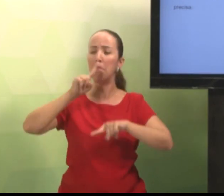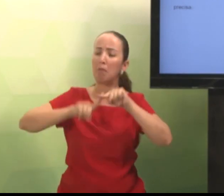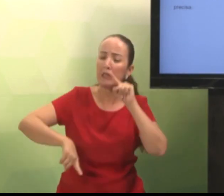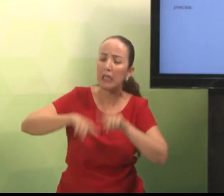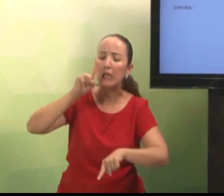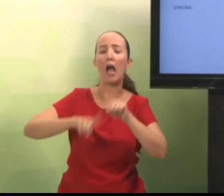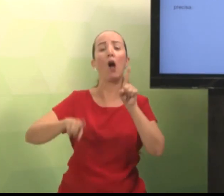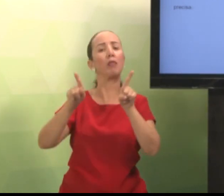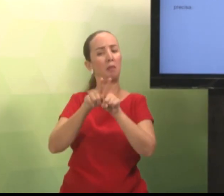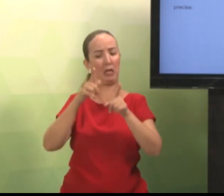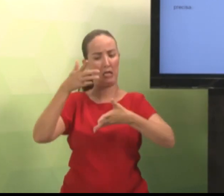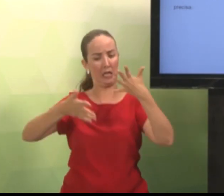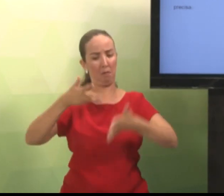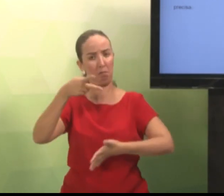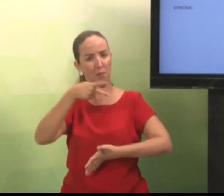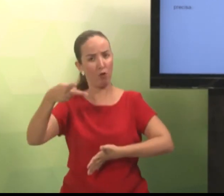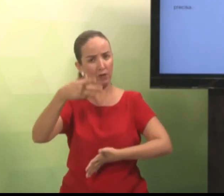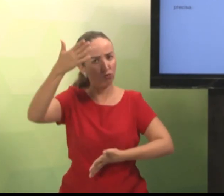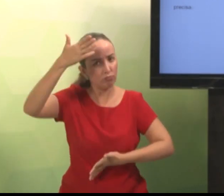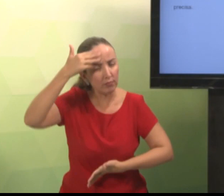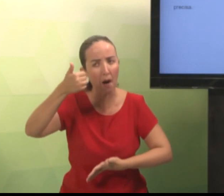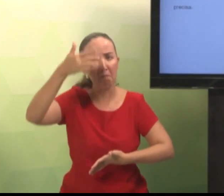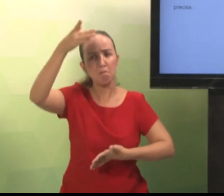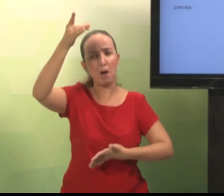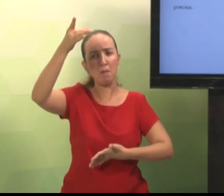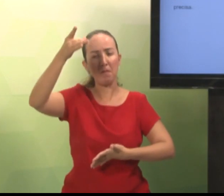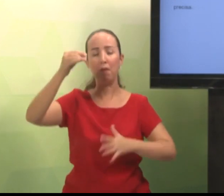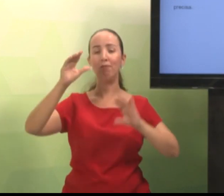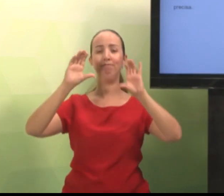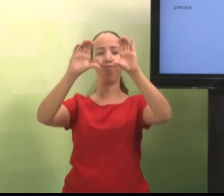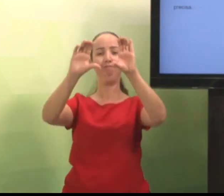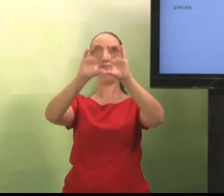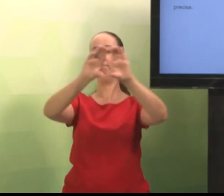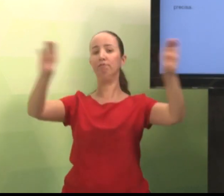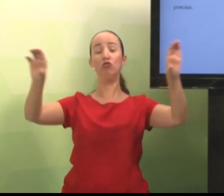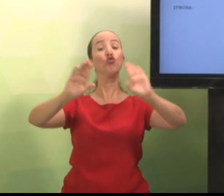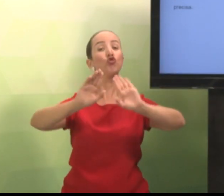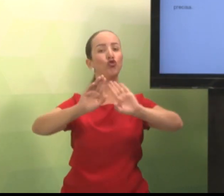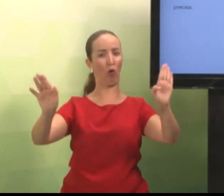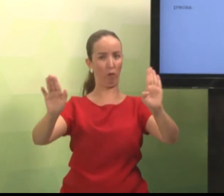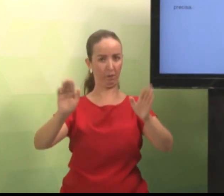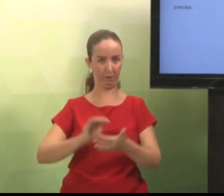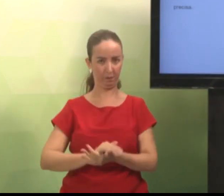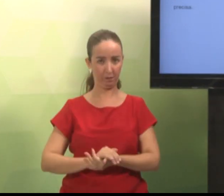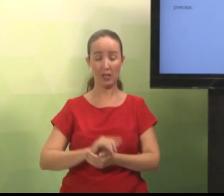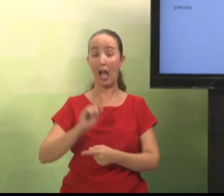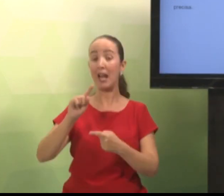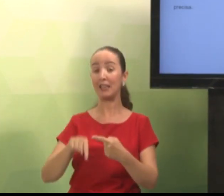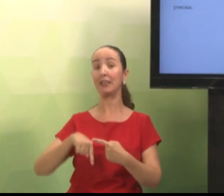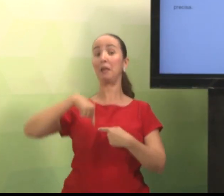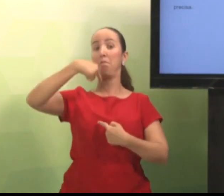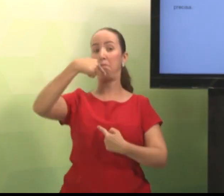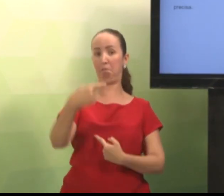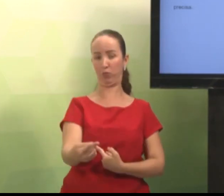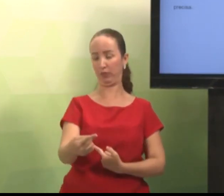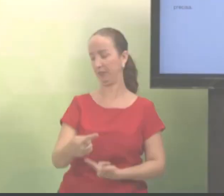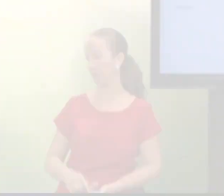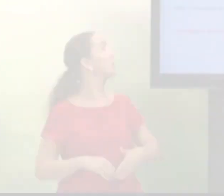sinais, da segurança no uso dessa língua. Eu vou detalhar isso. Isso é um parágrafo. Posteriormente,